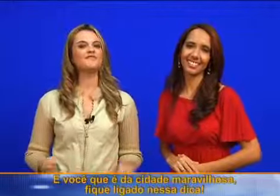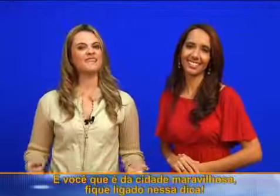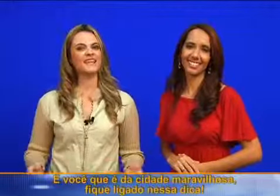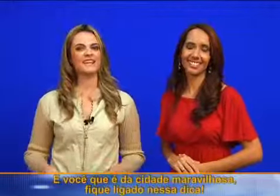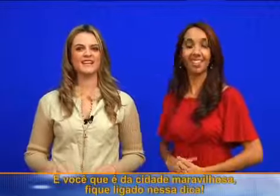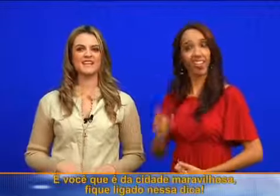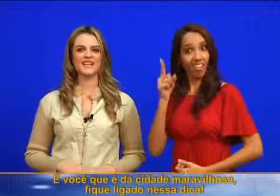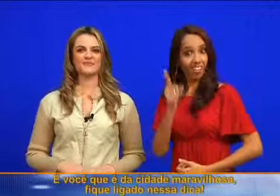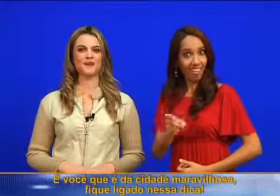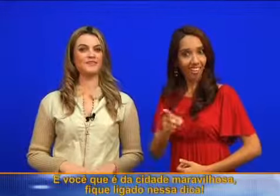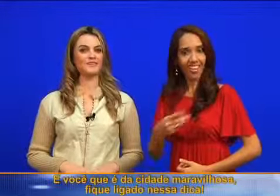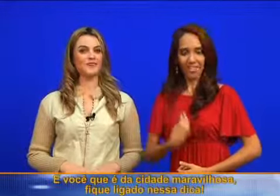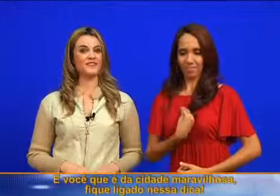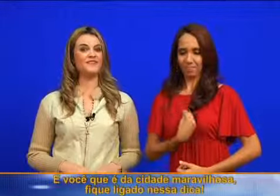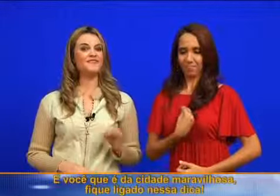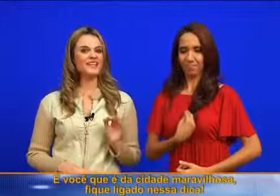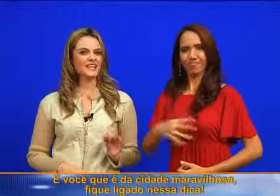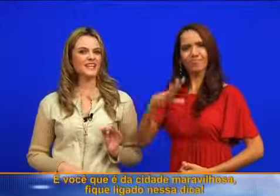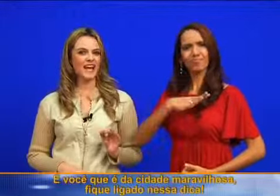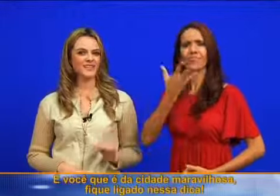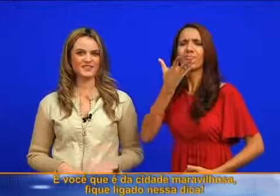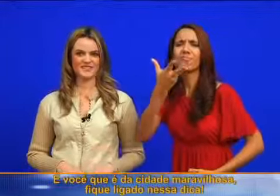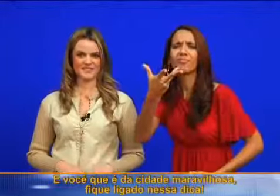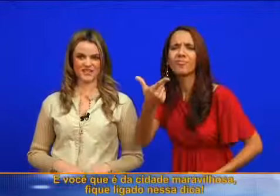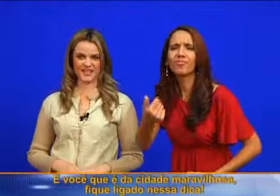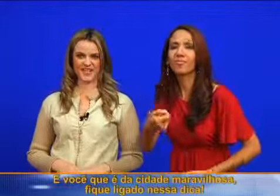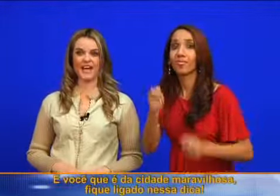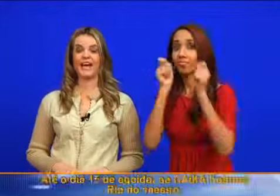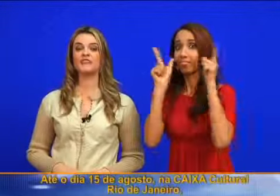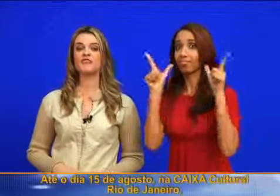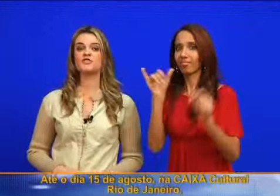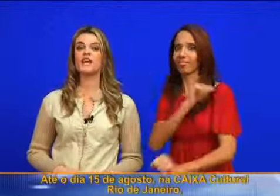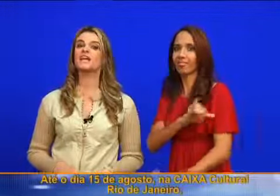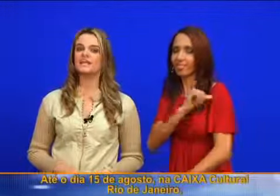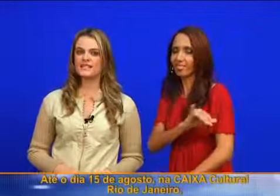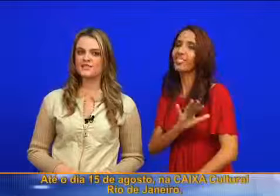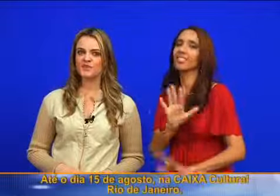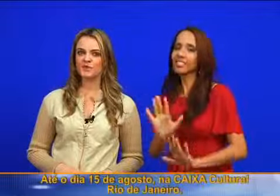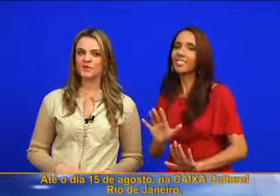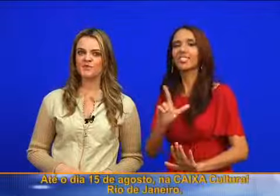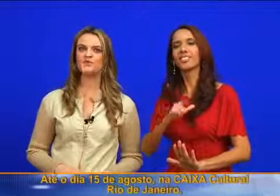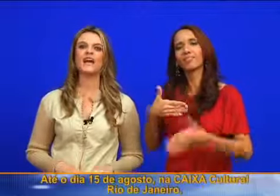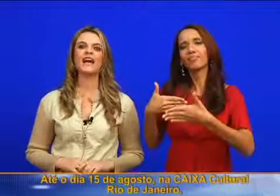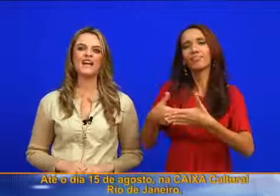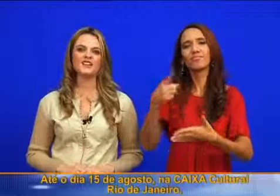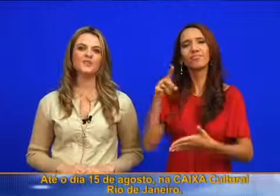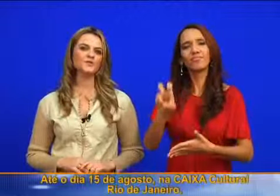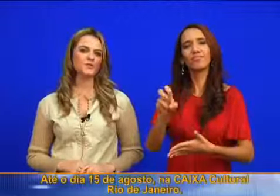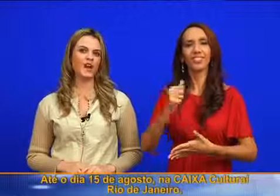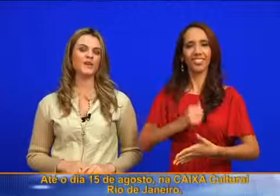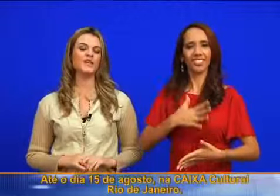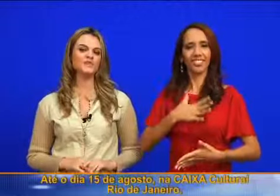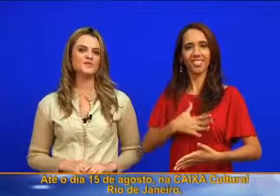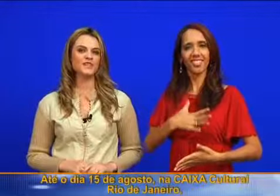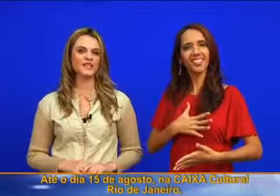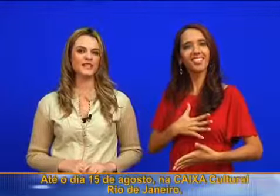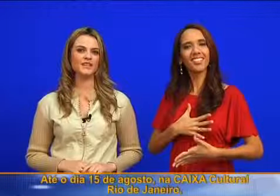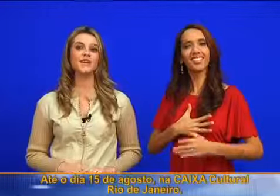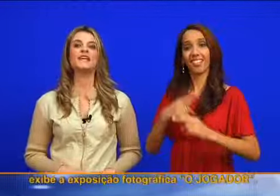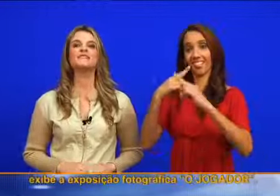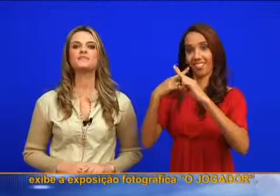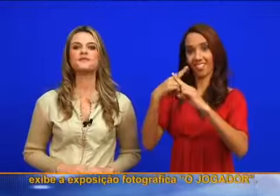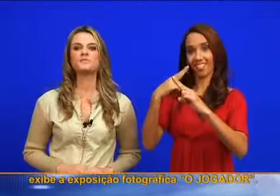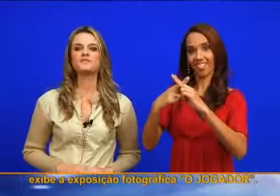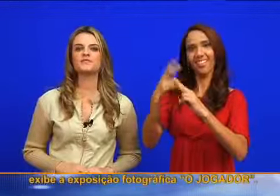E você que é da Cidade Maravilhosa, fique ligado nessa dica. Até o dia 15 de agosto, na Caixa Cultural Rio de